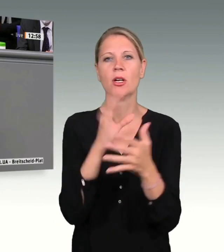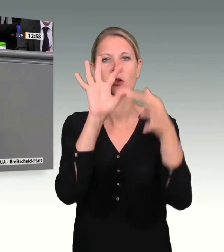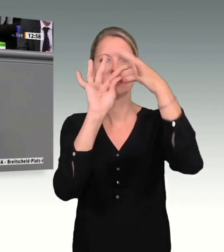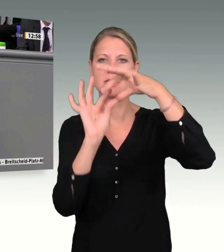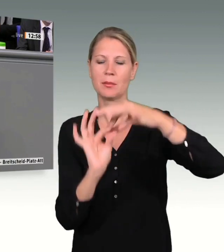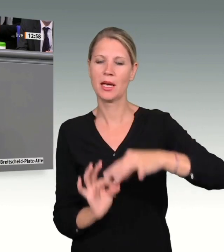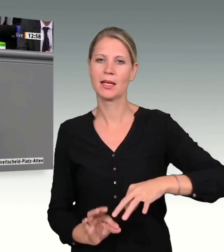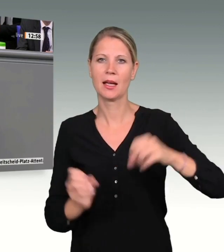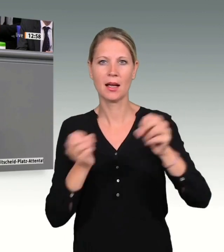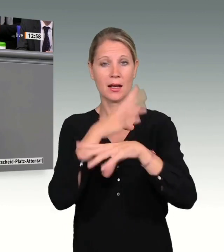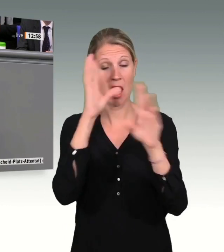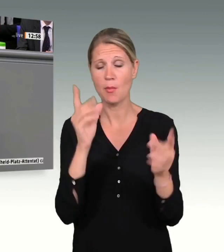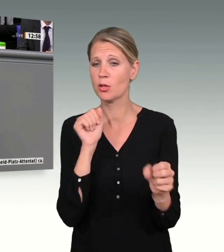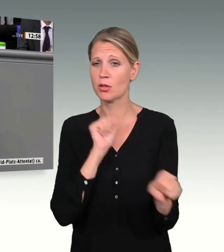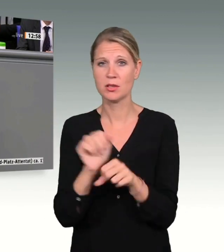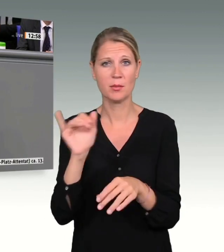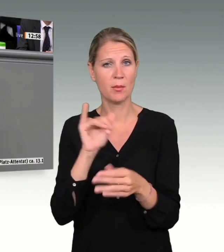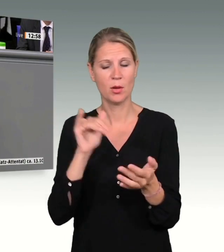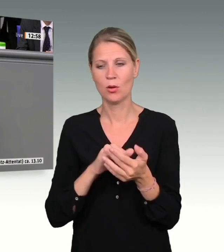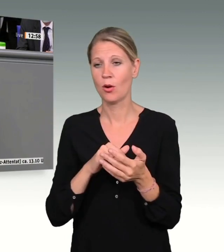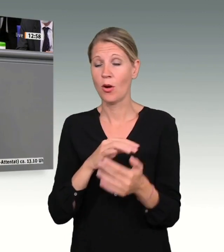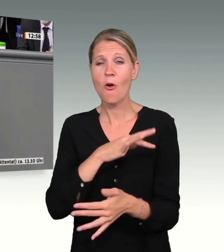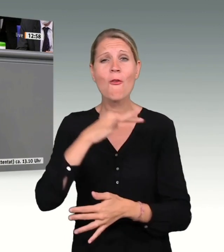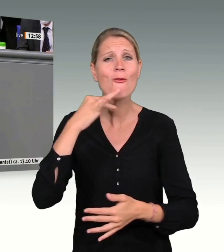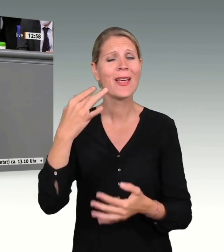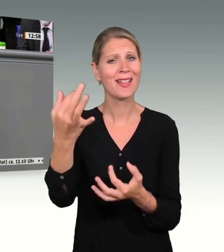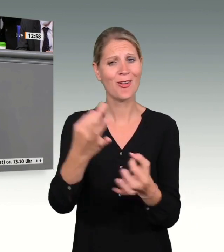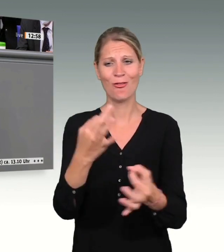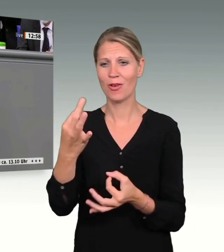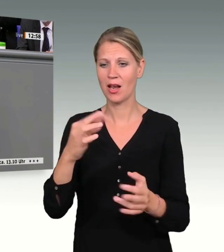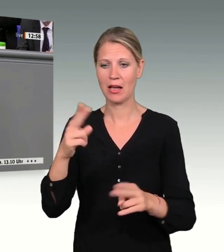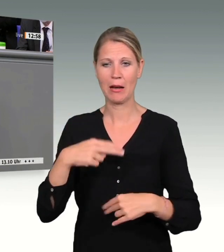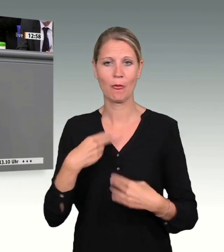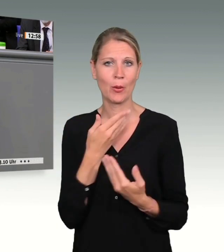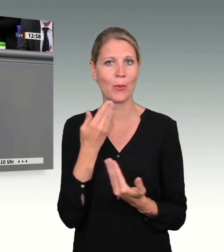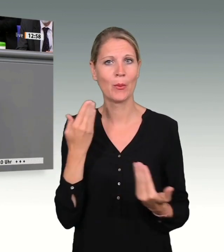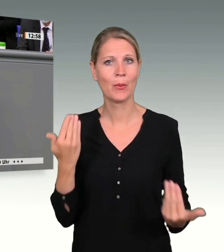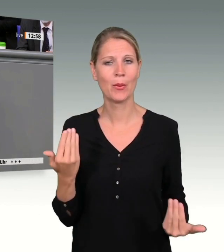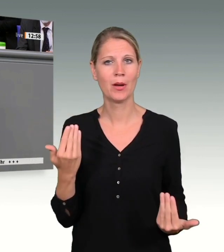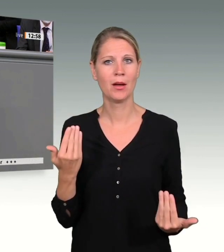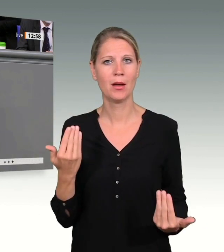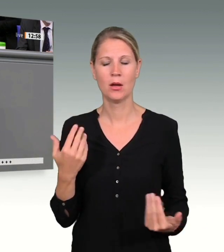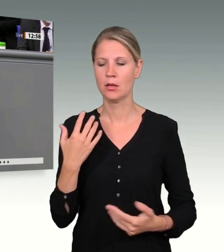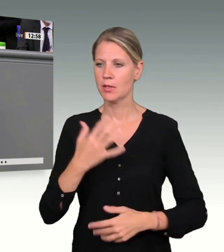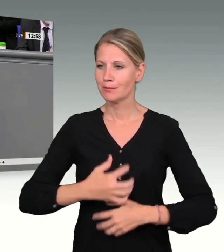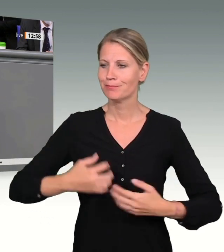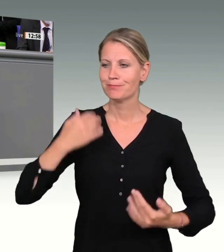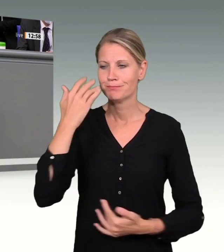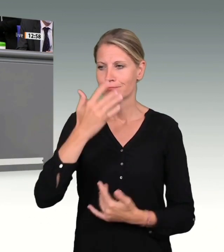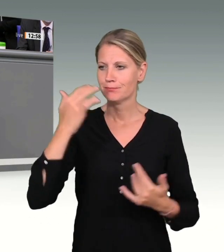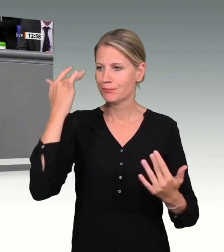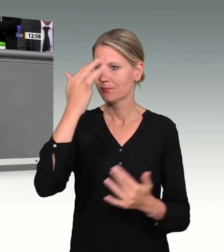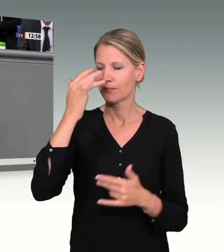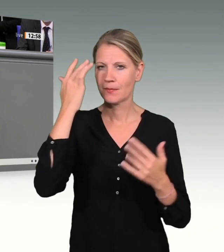auf zu viele Fragen, haben wir keine Antworten gefunden. Das treibt uns um, und das kann uns keine Ruhe lassen, meine Damen und Herren.